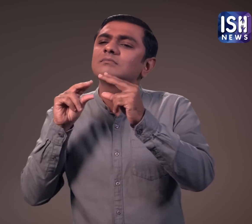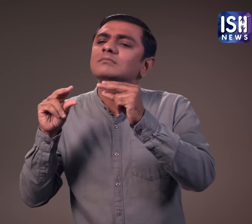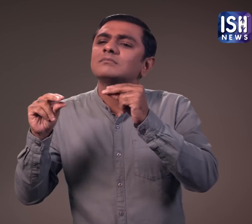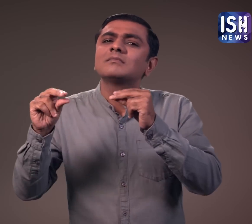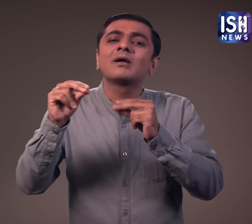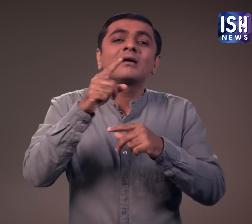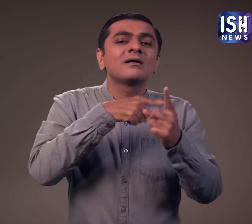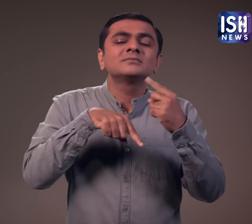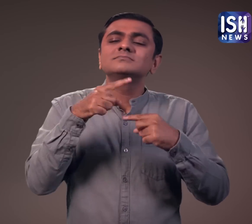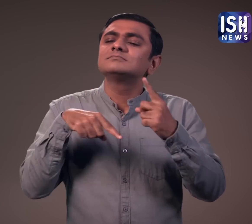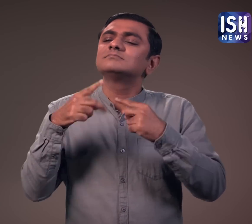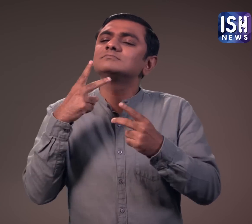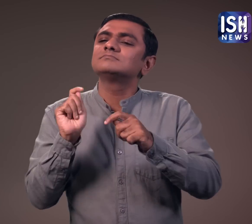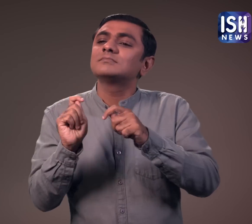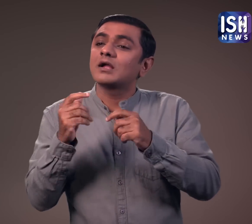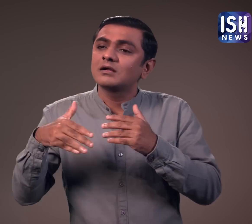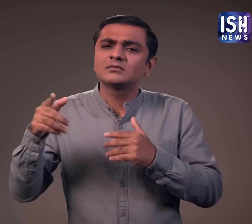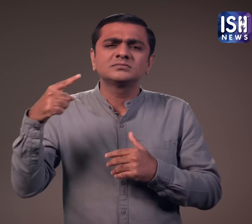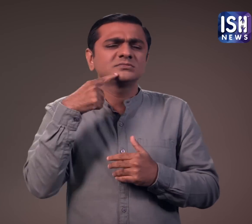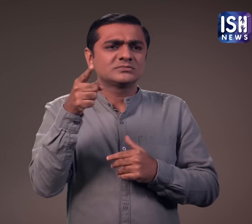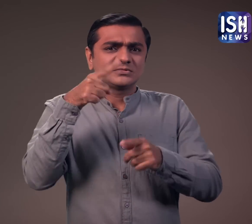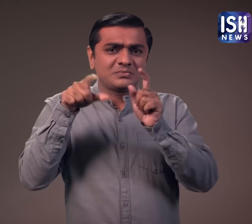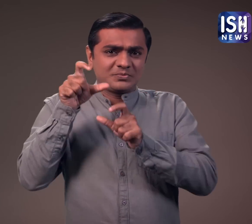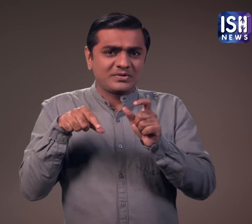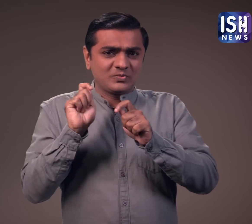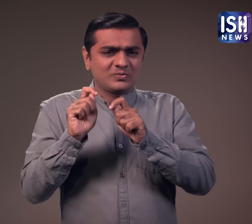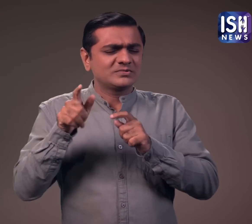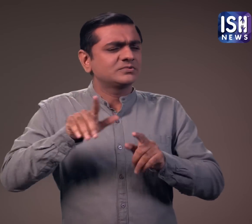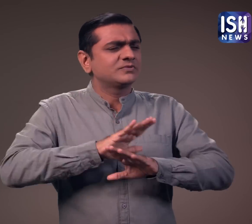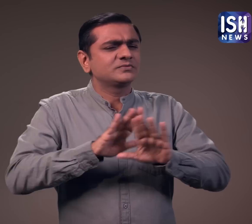बताया कि अक्टूबर 2022 तक काम पूरा कर लिया